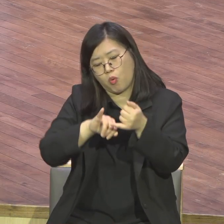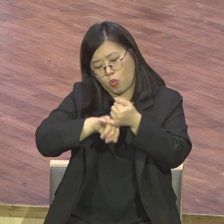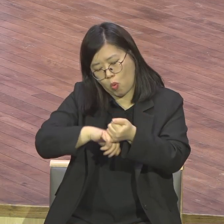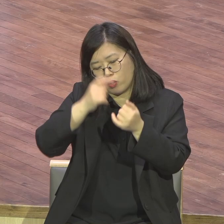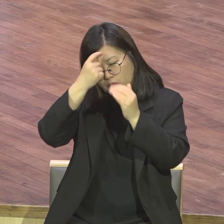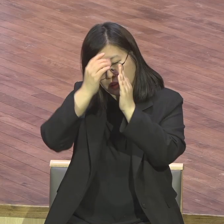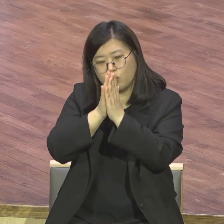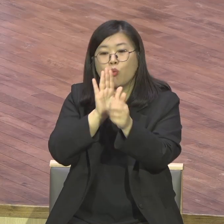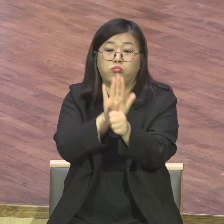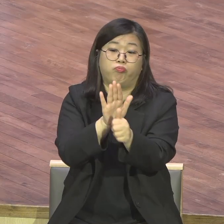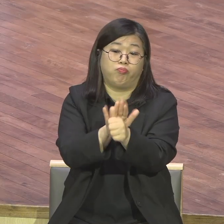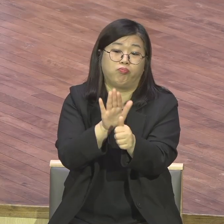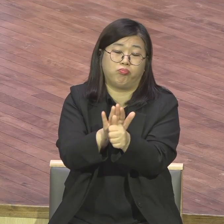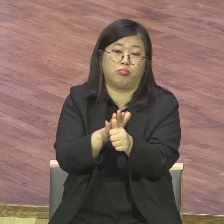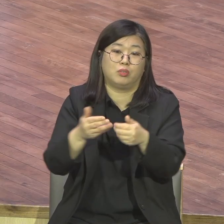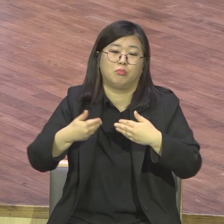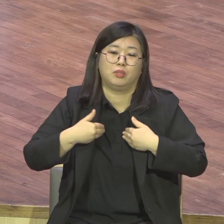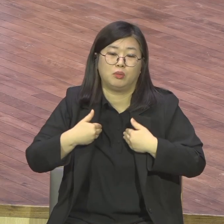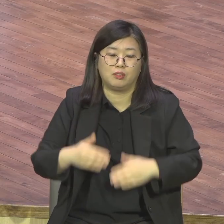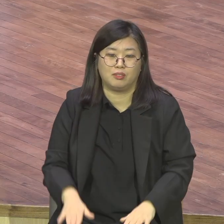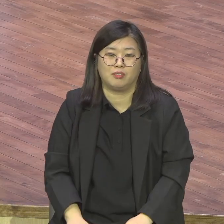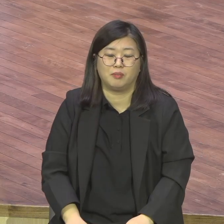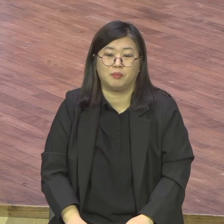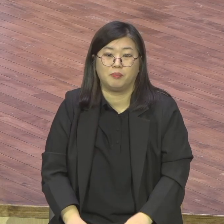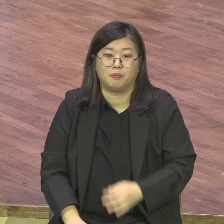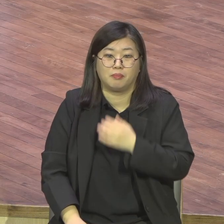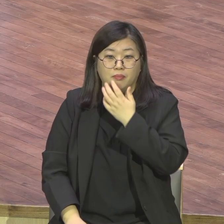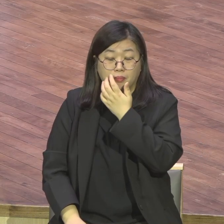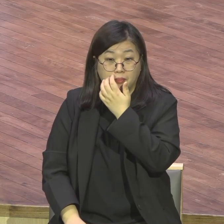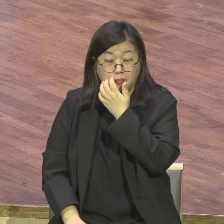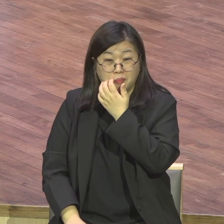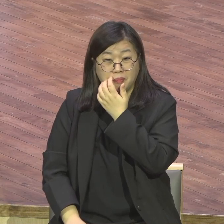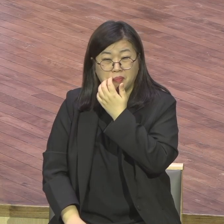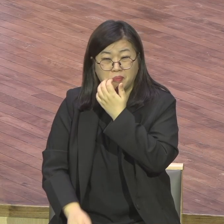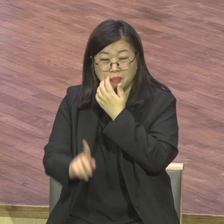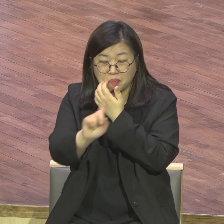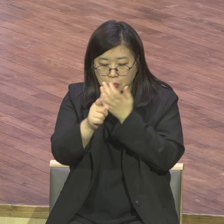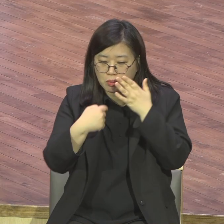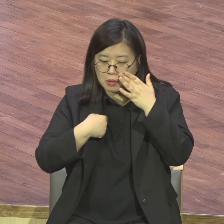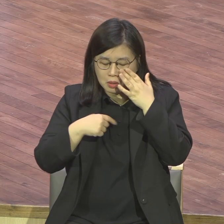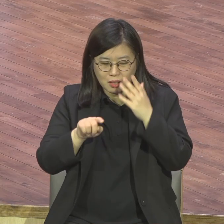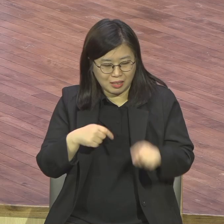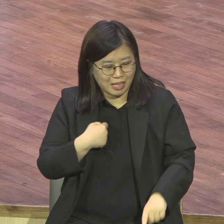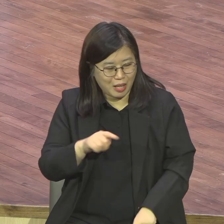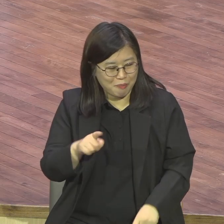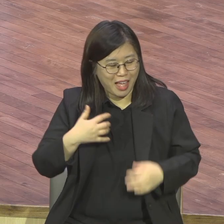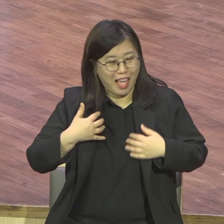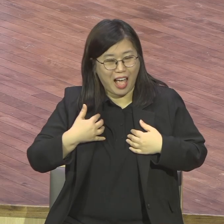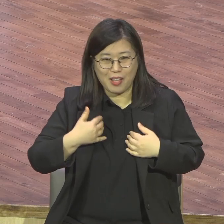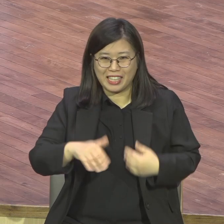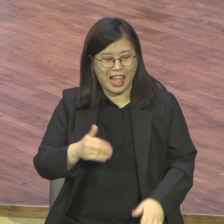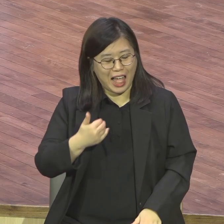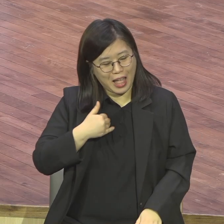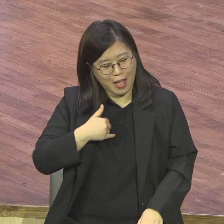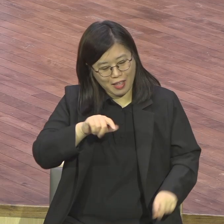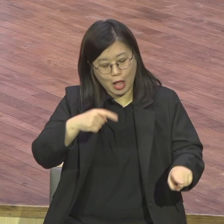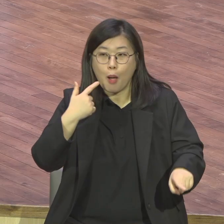그래도 차다가 가서 또 주고 오고 또 오짓말한 데도 가고 오짓말한 데도 가요 오짓말한 데도 가가지고 가보면 또 받아줘요